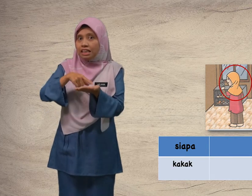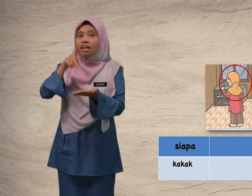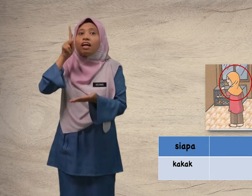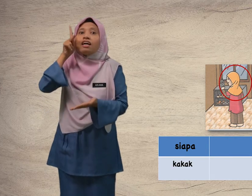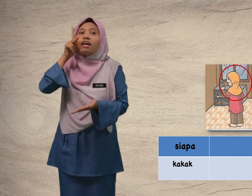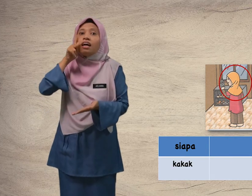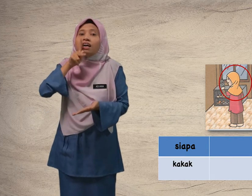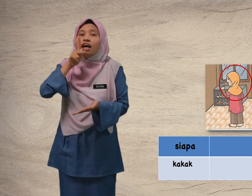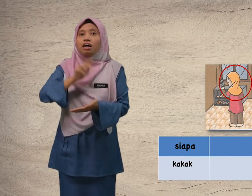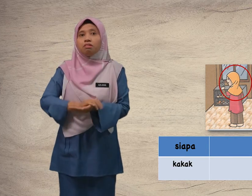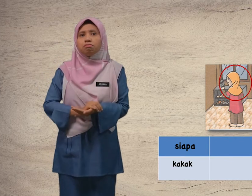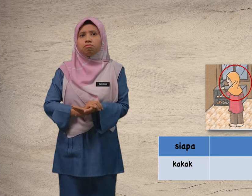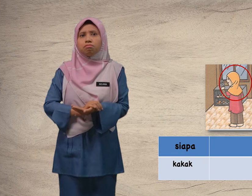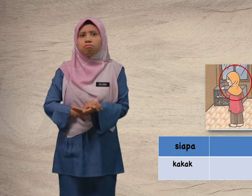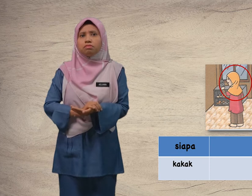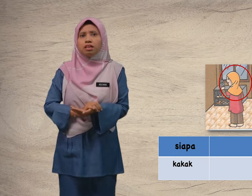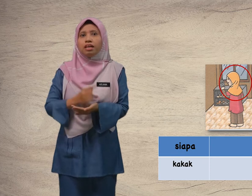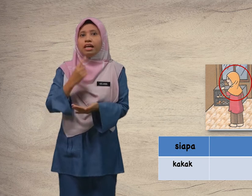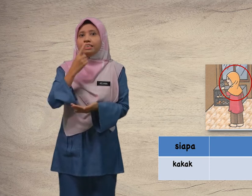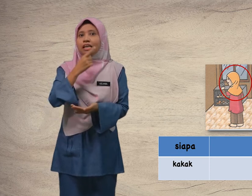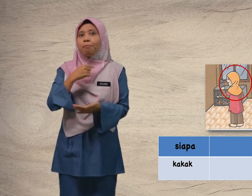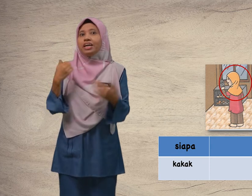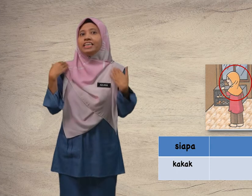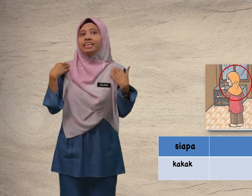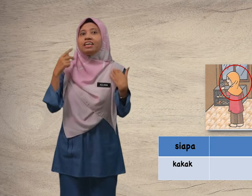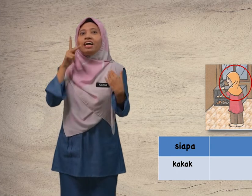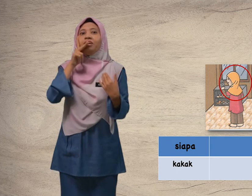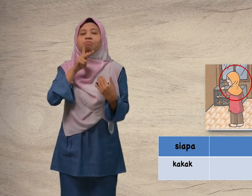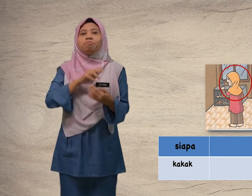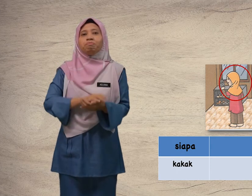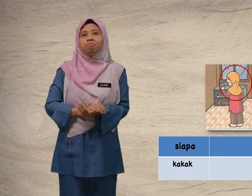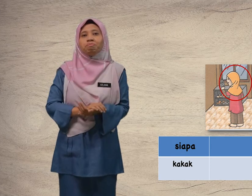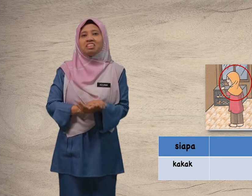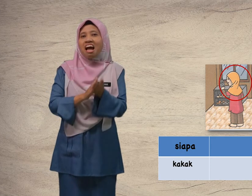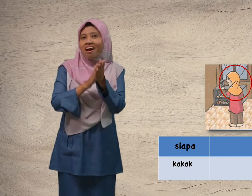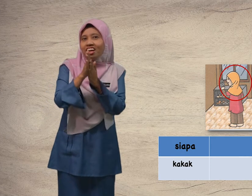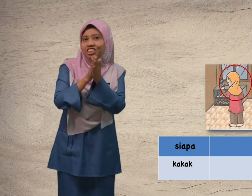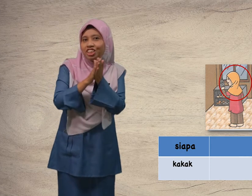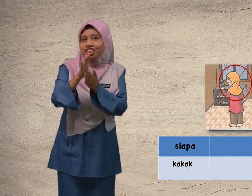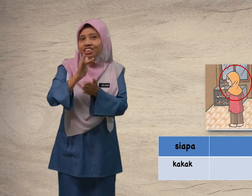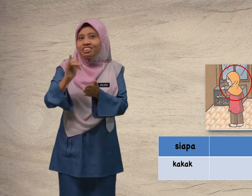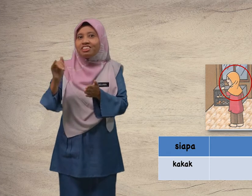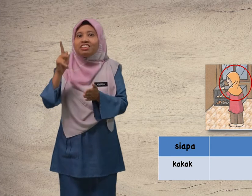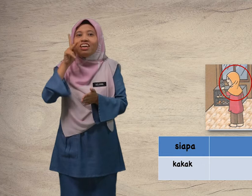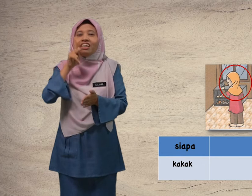kakak. Siapa ada kakak? Rajinnya kakak.